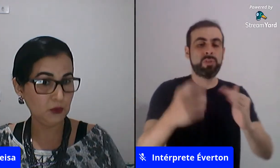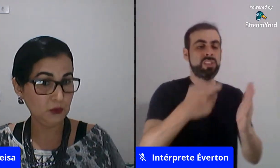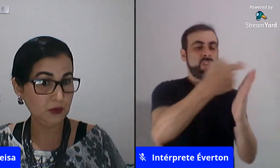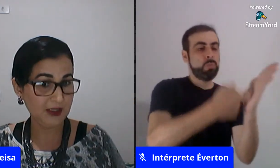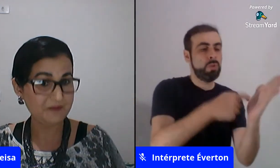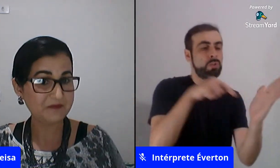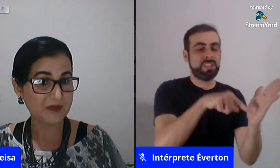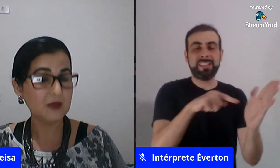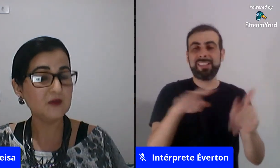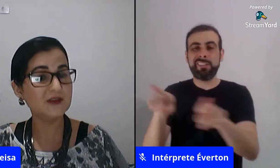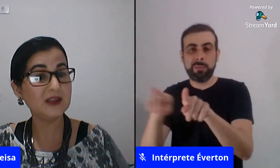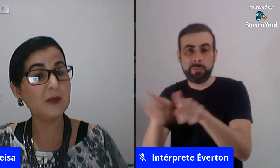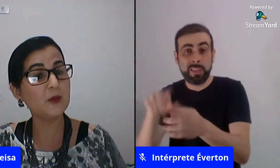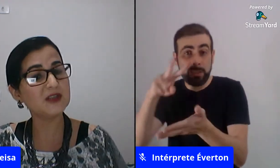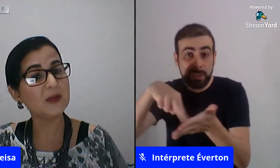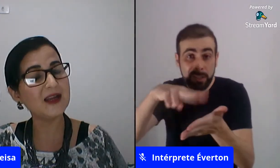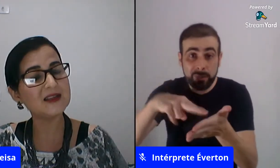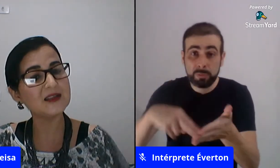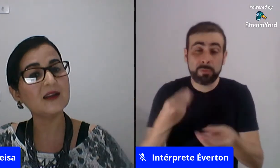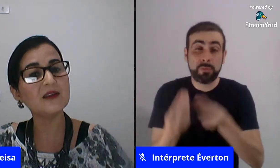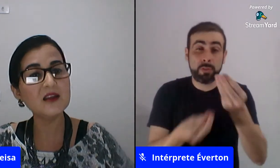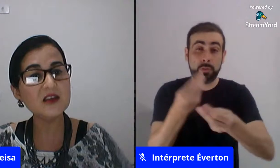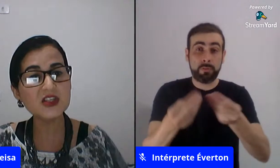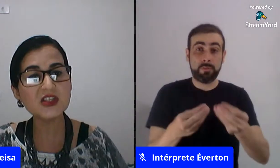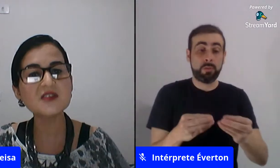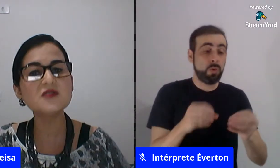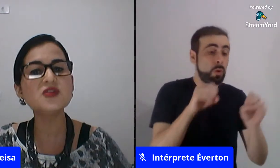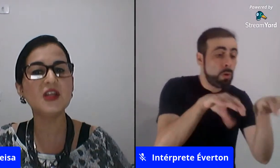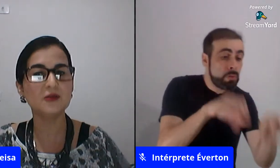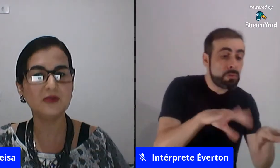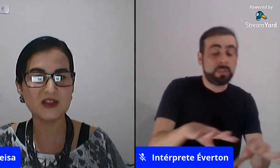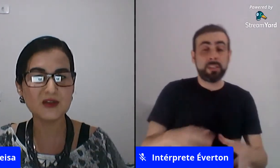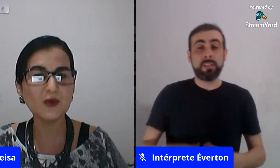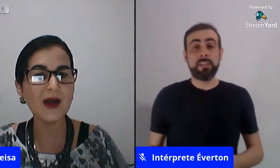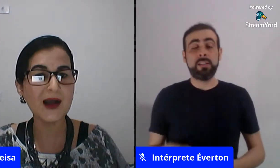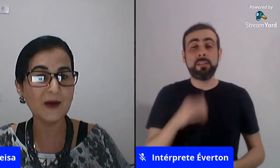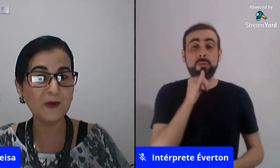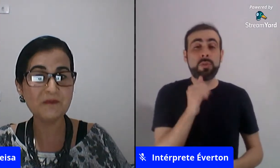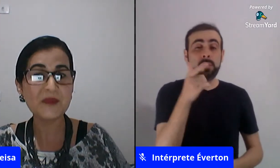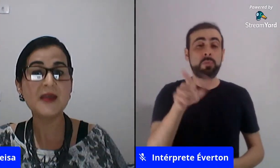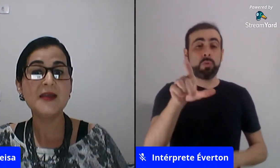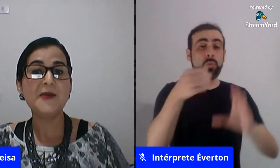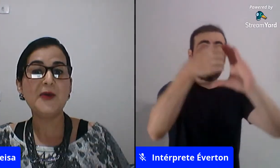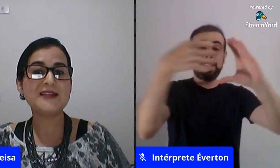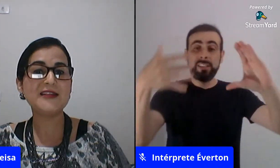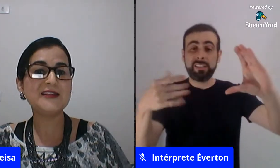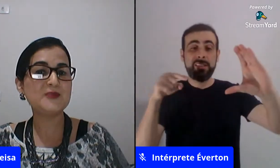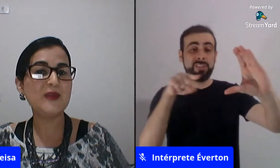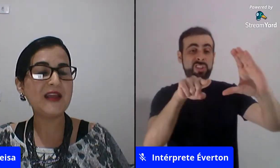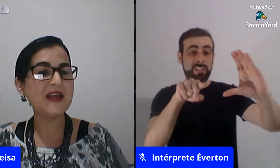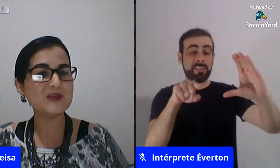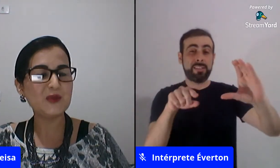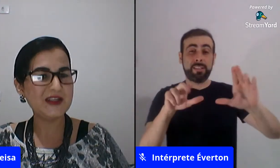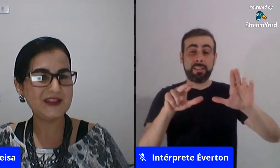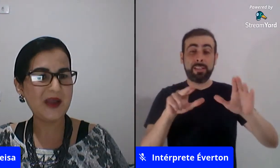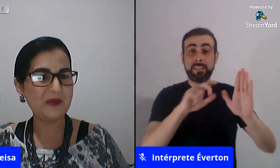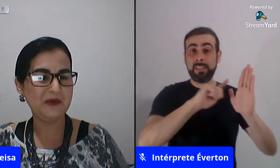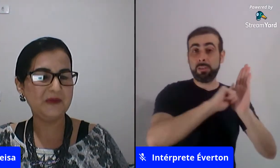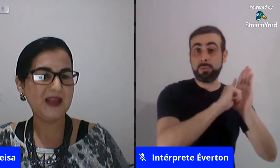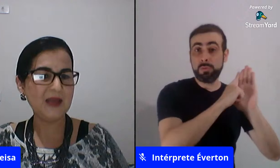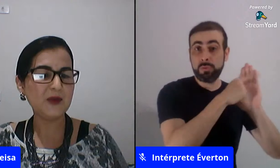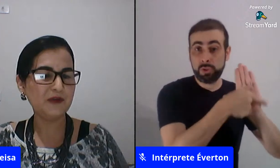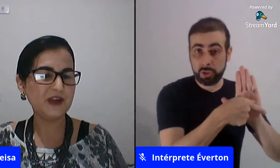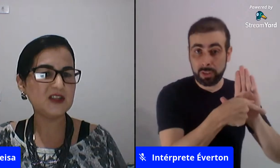de leitura então você também pode trabalhar as características do gênero textual as crianças pequenas por